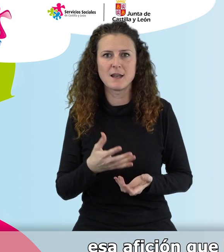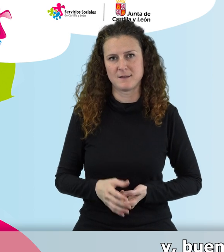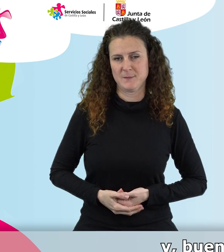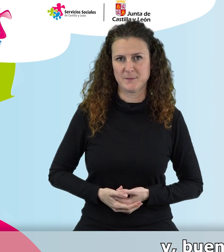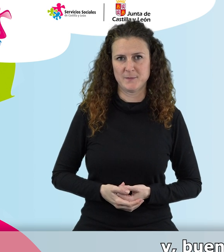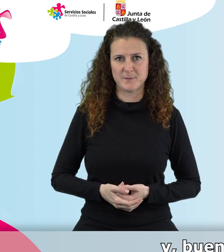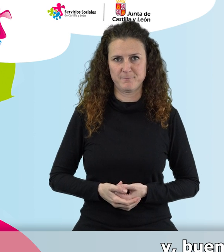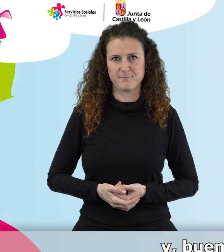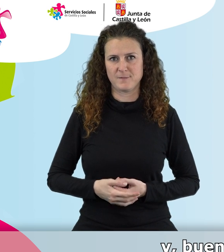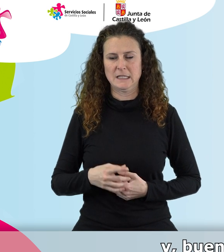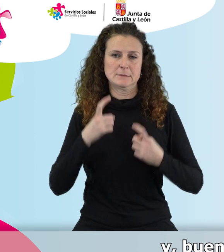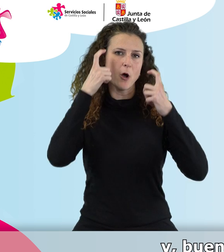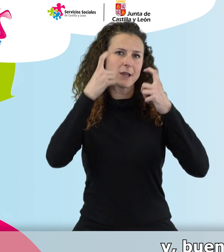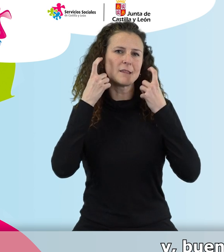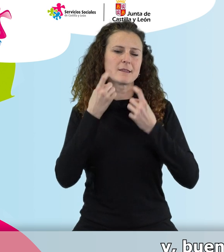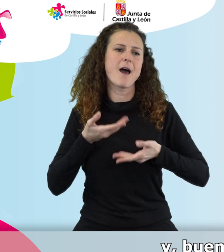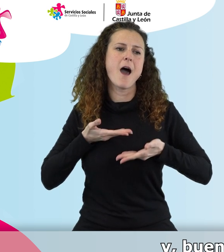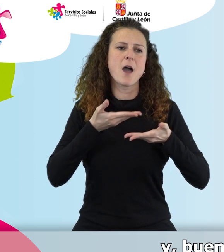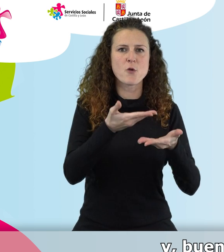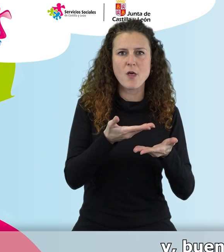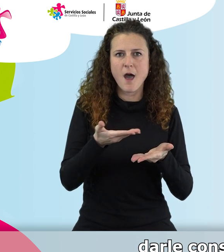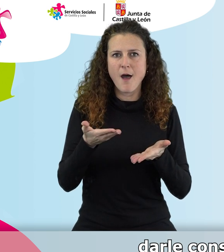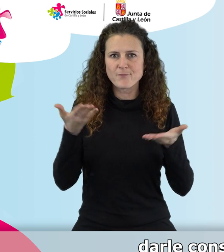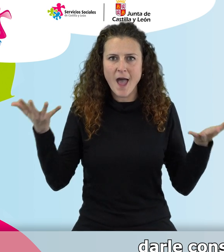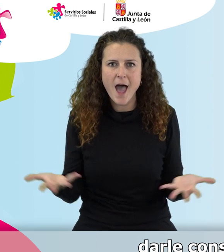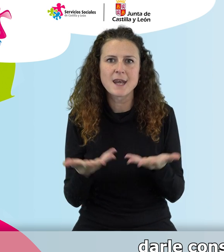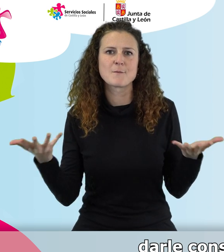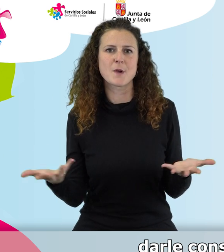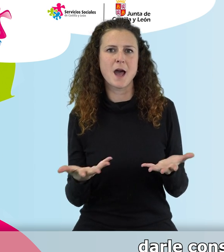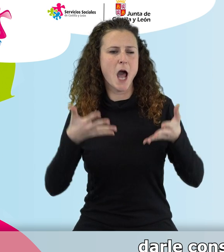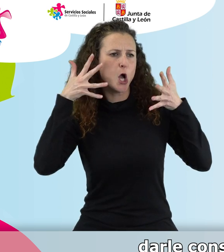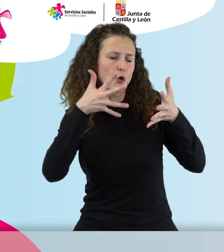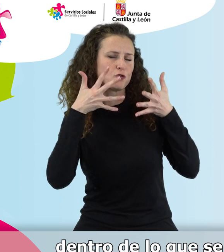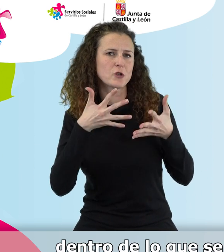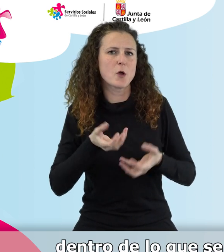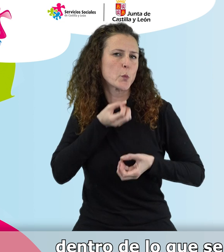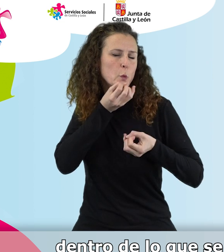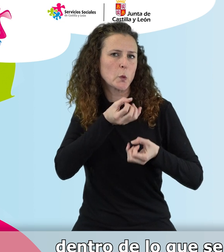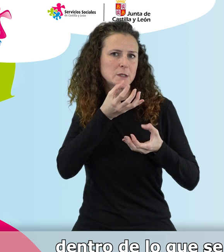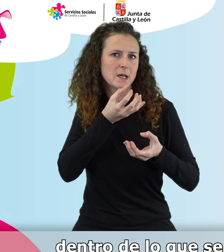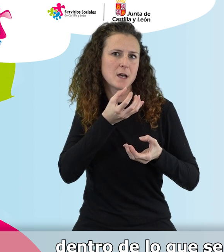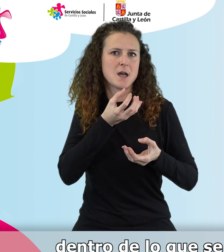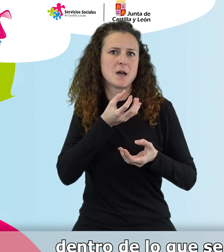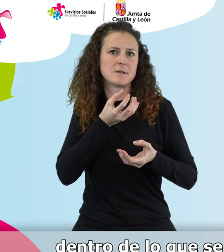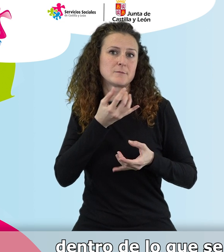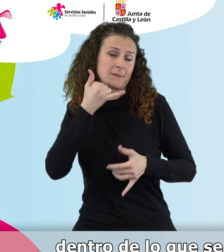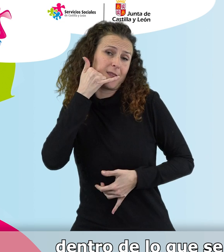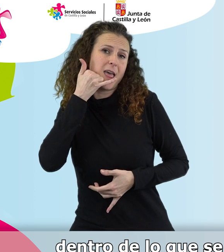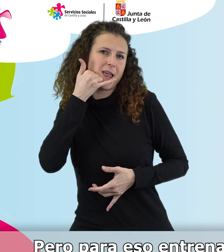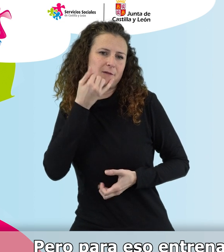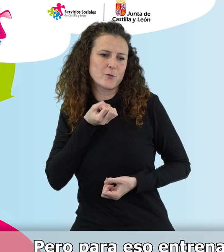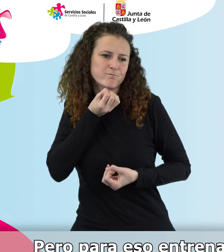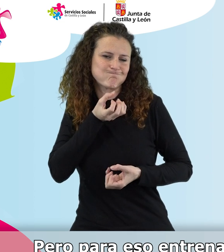y, bueno, podemos intentar ayudarle, animarle, darle consejos para que pueda hacerlo, dentro de lo que se puede ayudar por teléfono, claro.